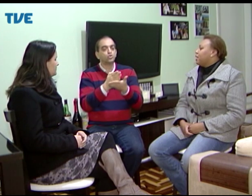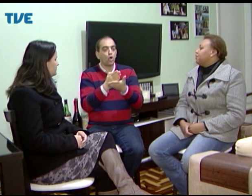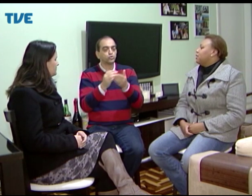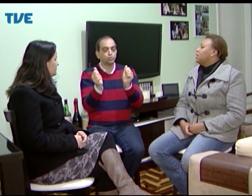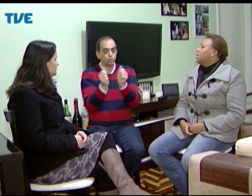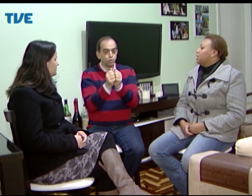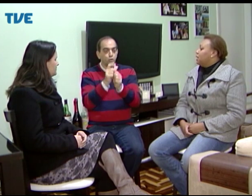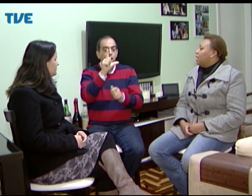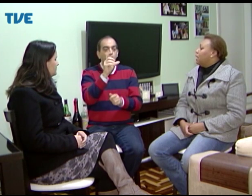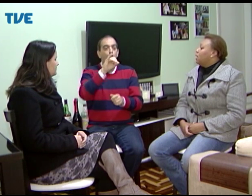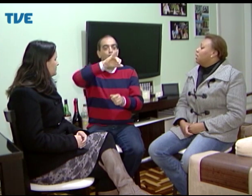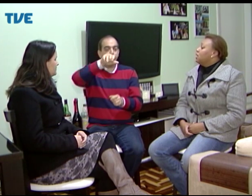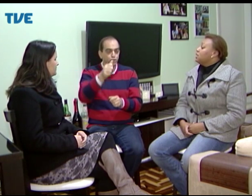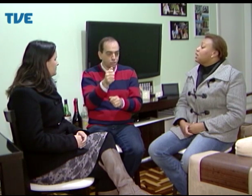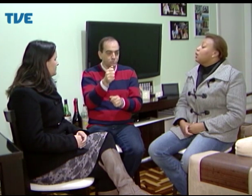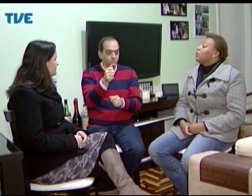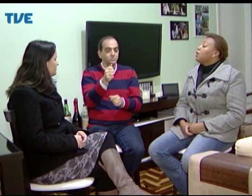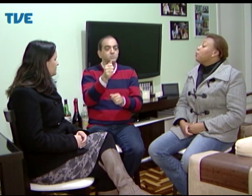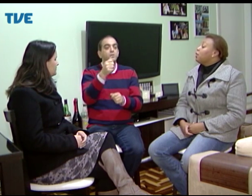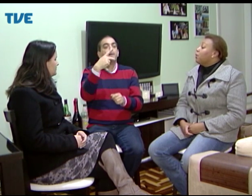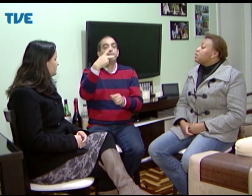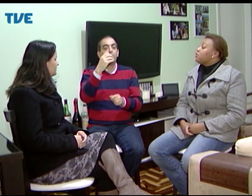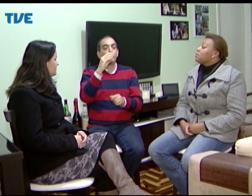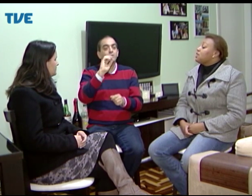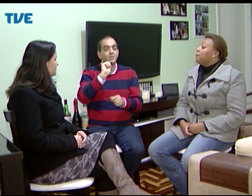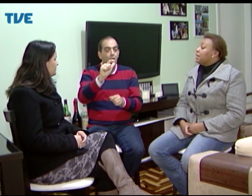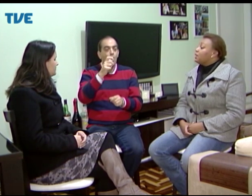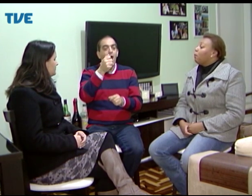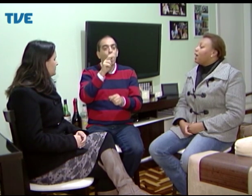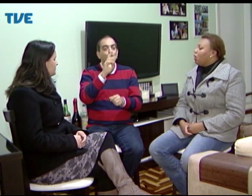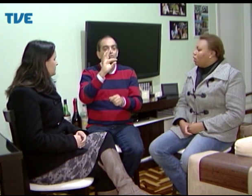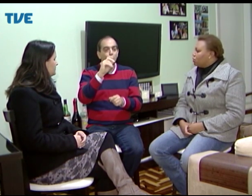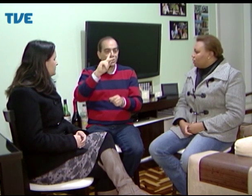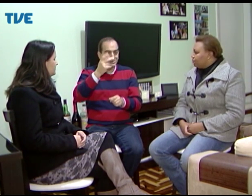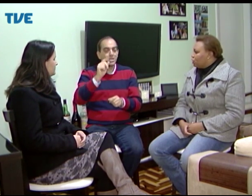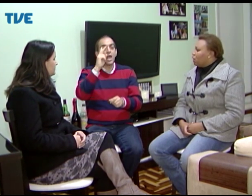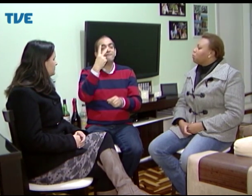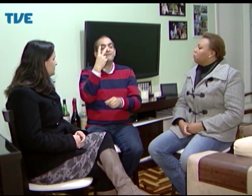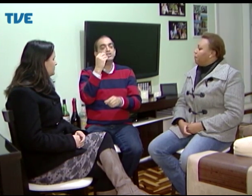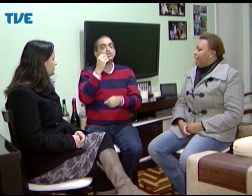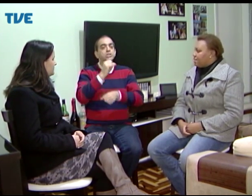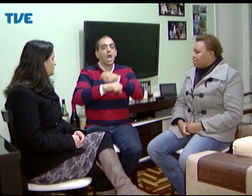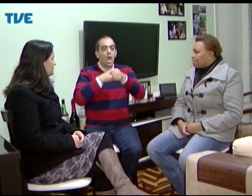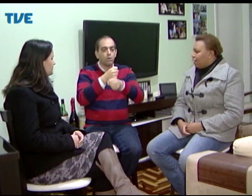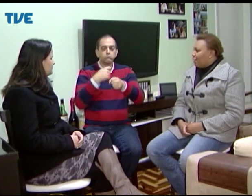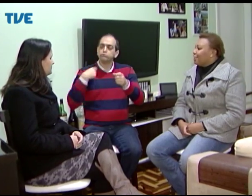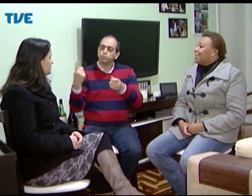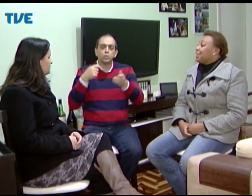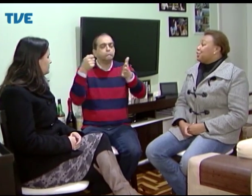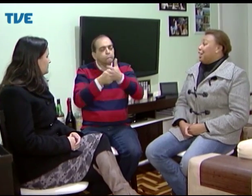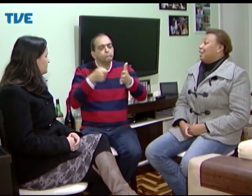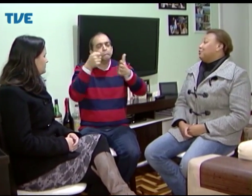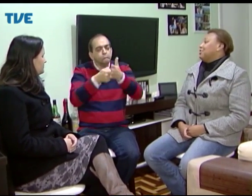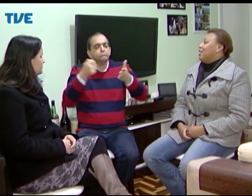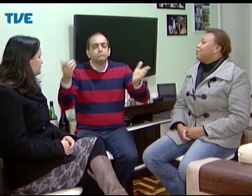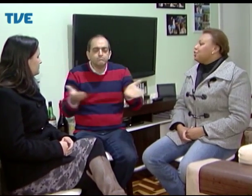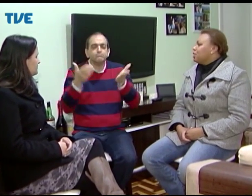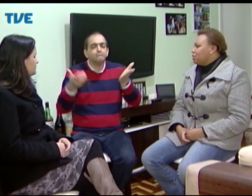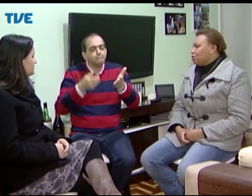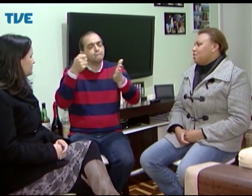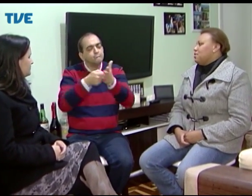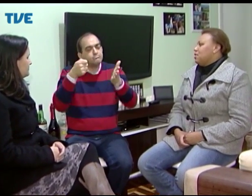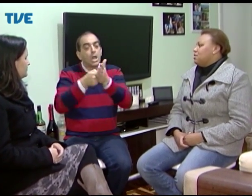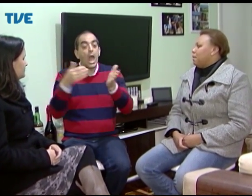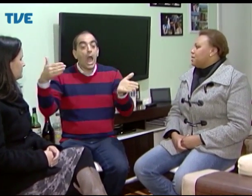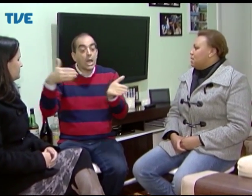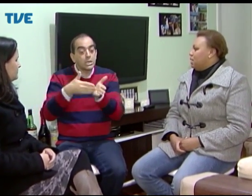datilógrafa, né? Então, eu e meu irmão resolvemos abrir, então, uma loja de autopeças, né? Que já tem há